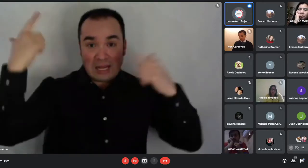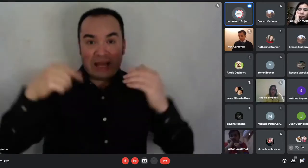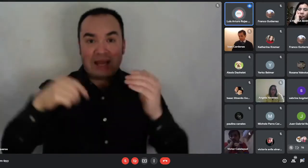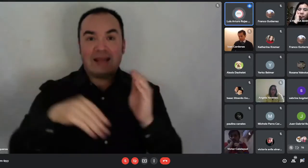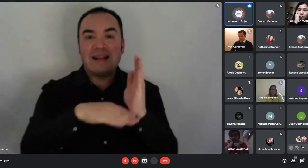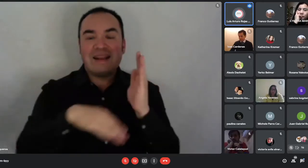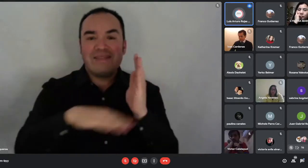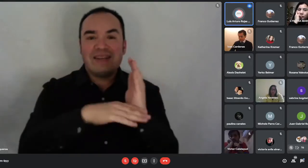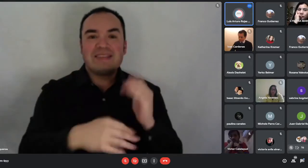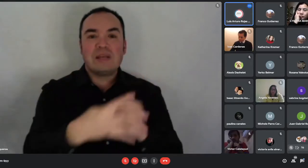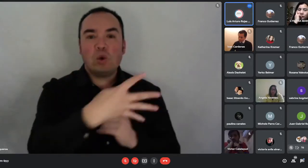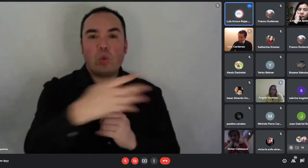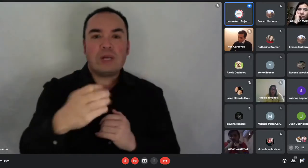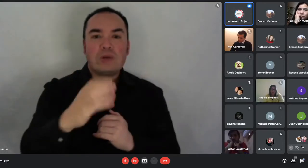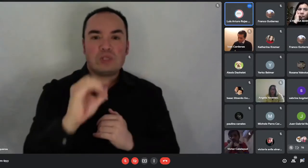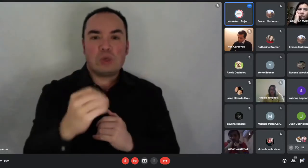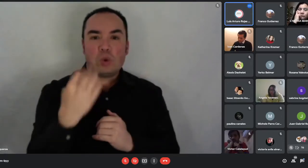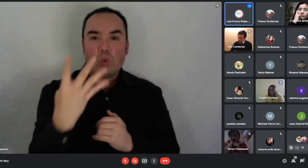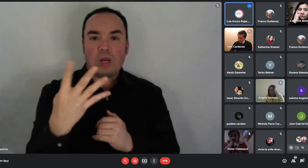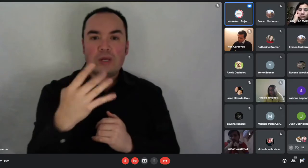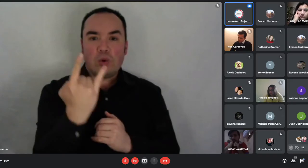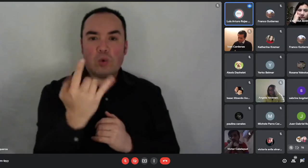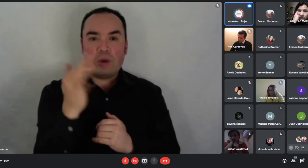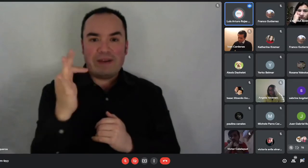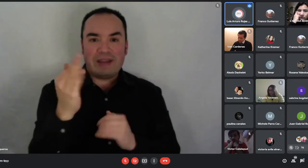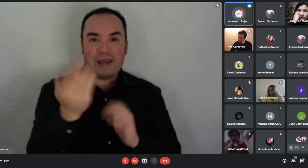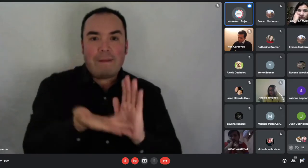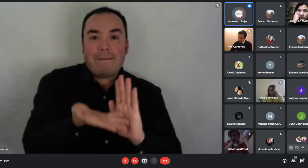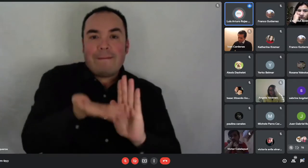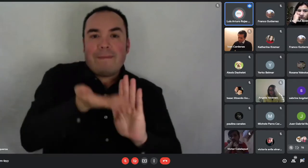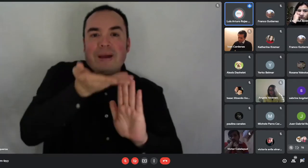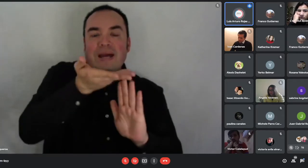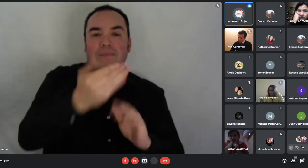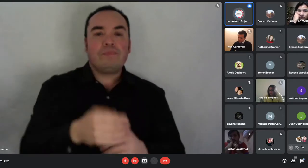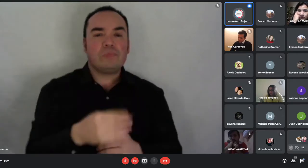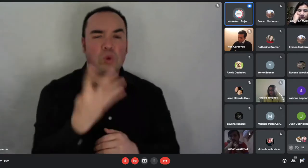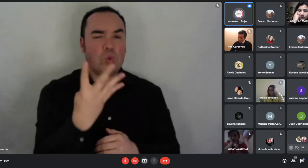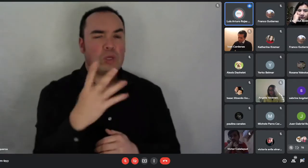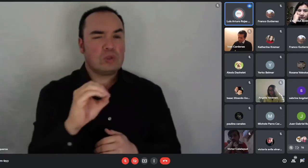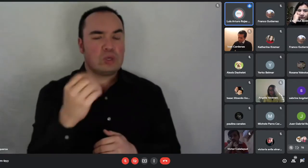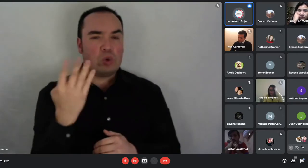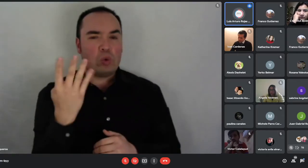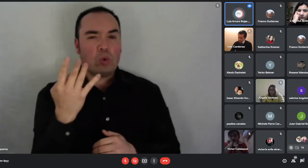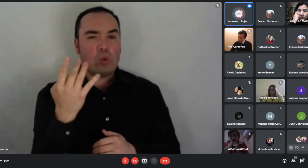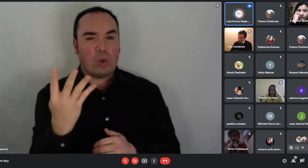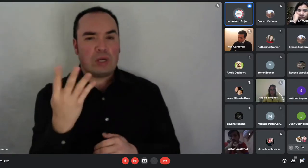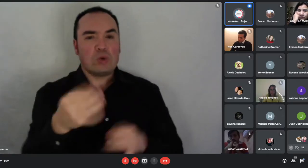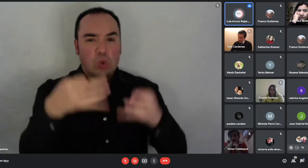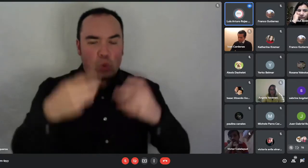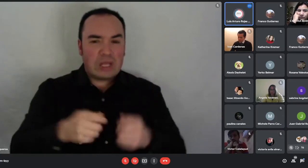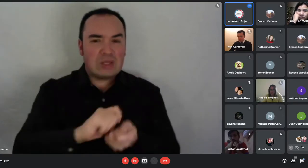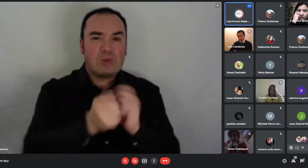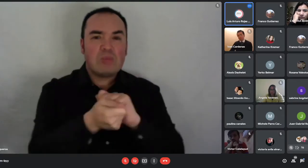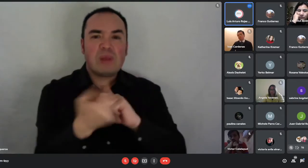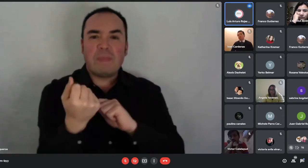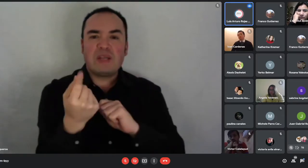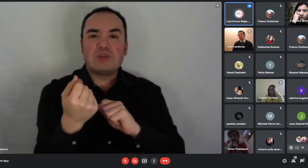Las 404 UF actualmente equivalen a 12 millones de pesos aproximadamente. Ahora, a esas 400 UF,